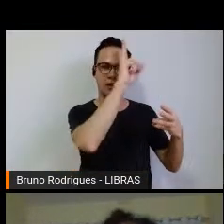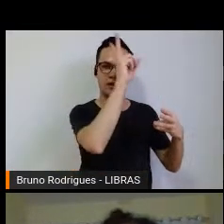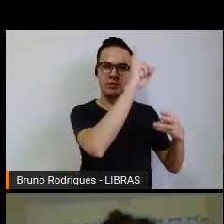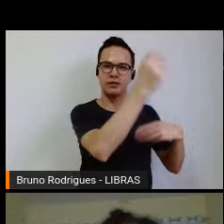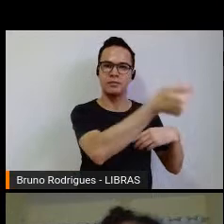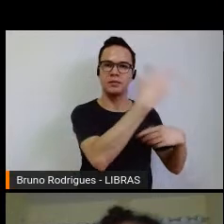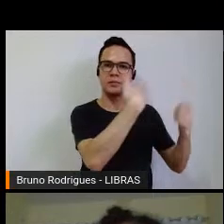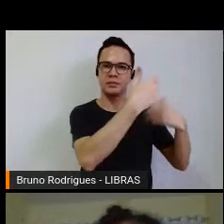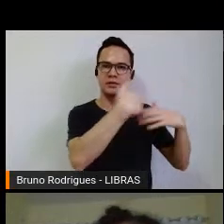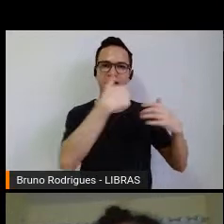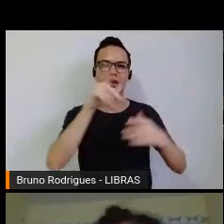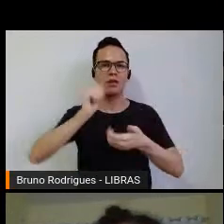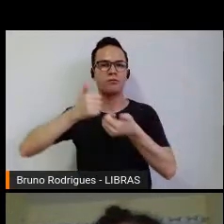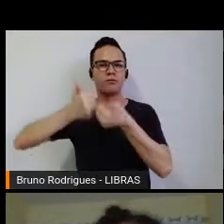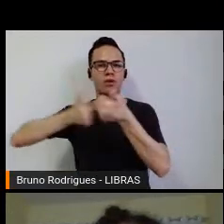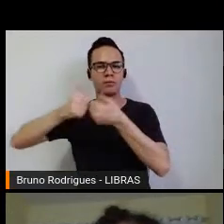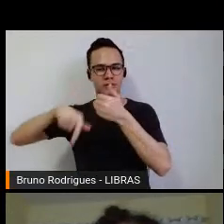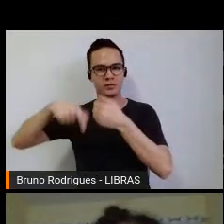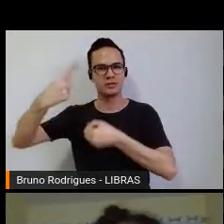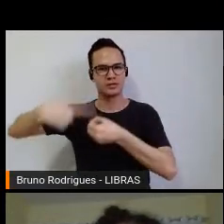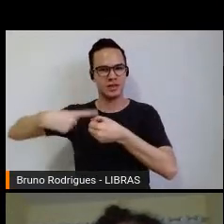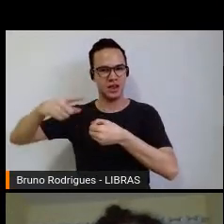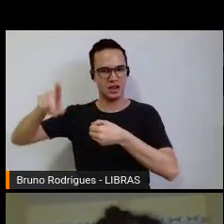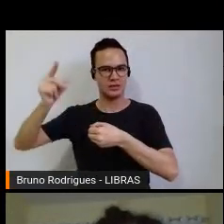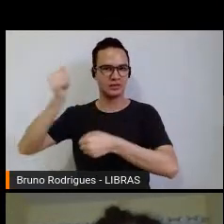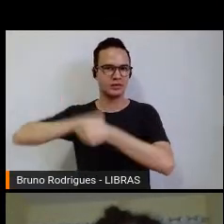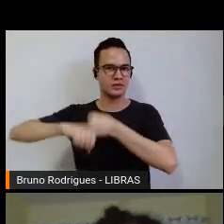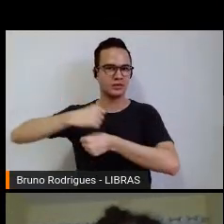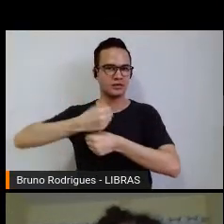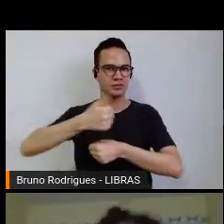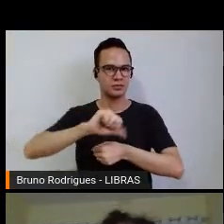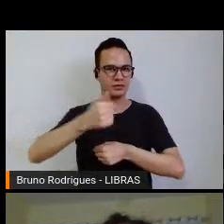sobre o futebol de mulheres na cidade de Jequié nos anos 70.